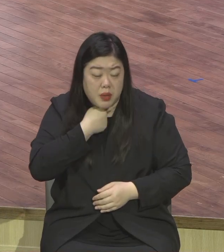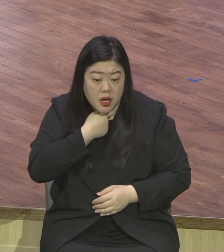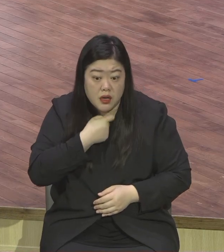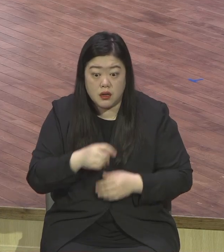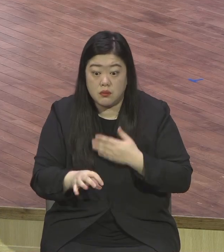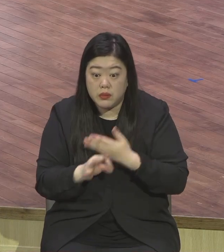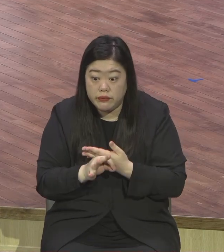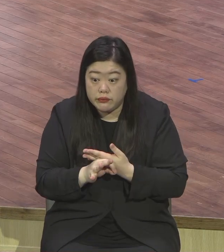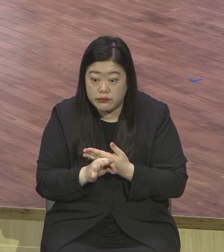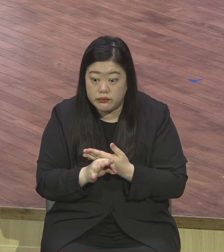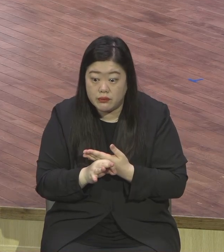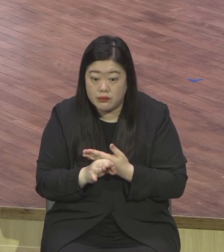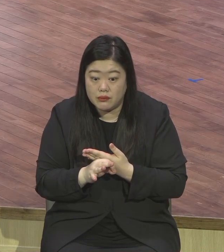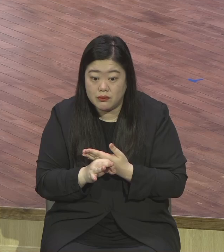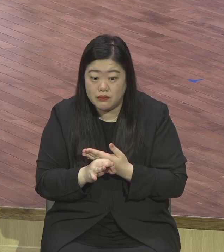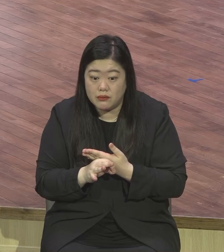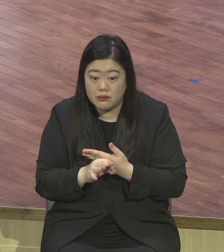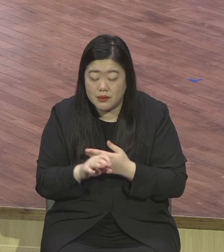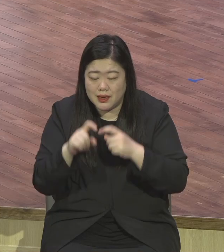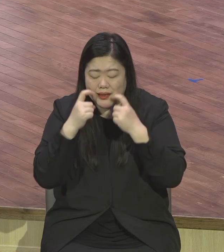하나님과 나 사이에 걸려있는 거 내려놔라.